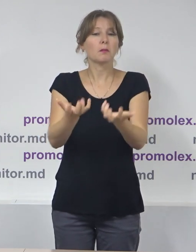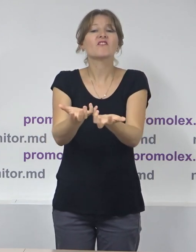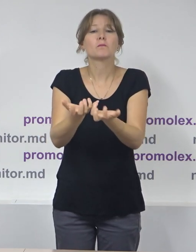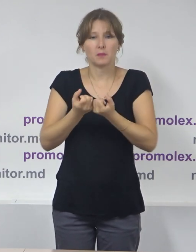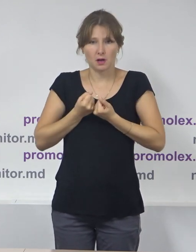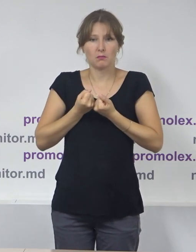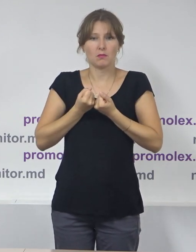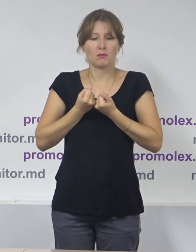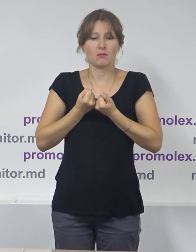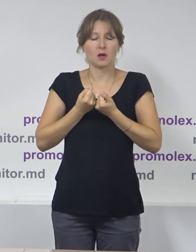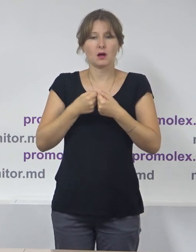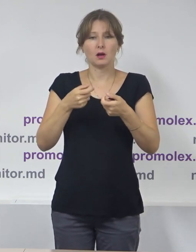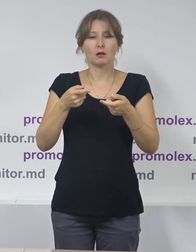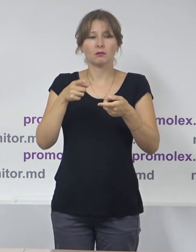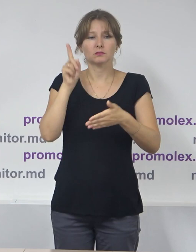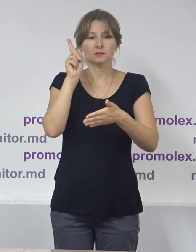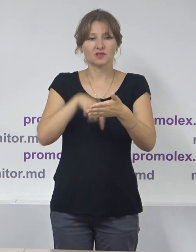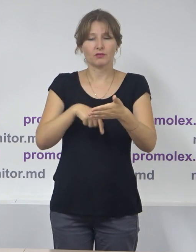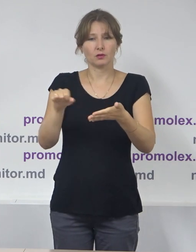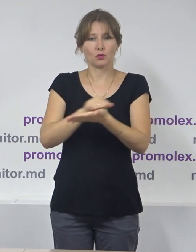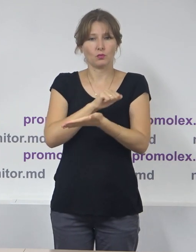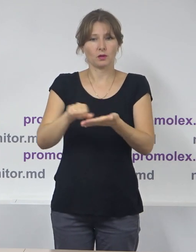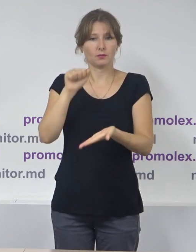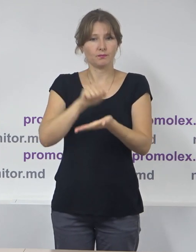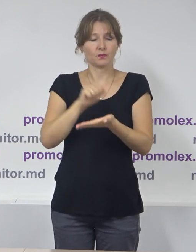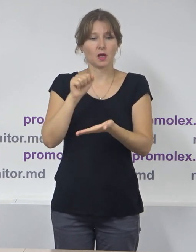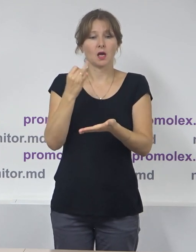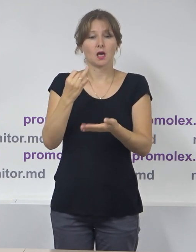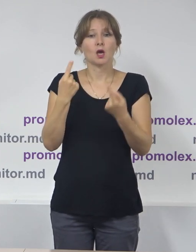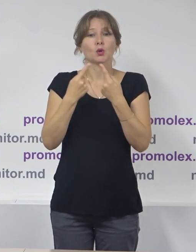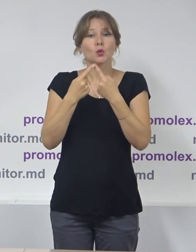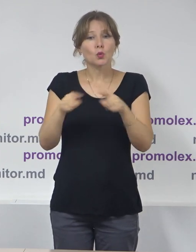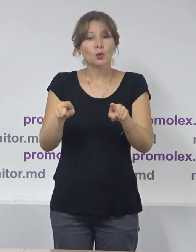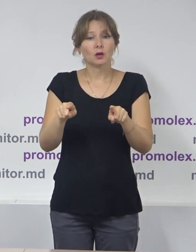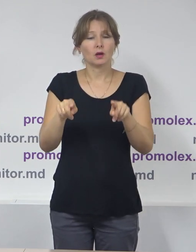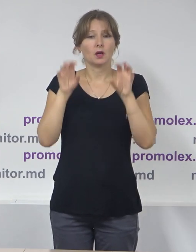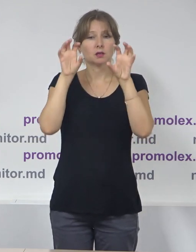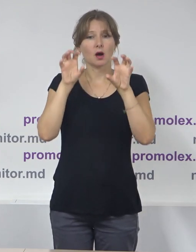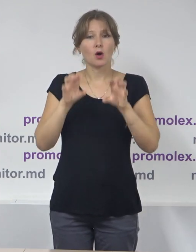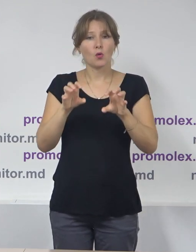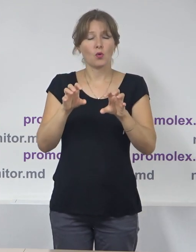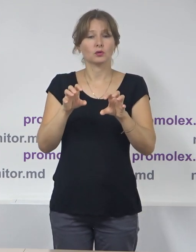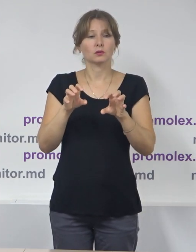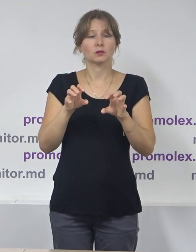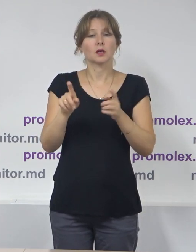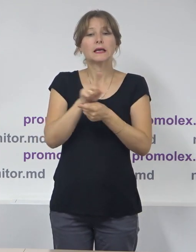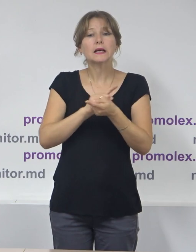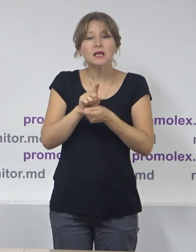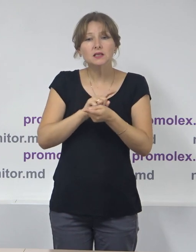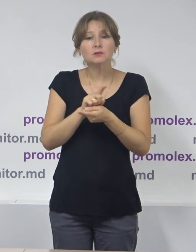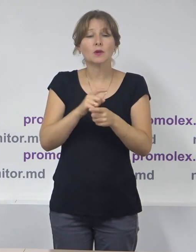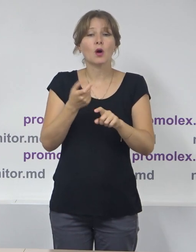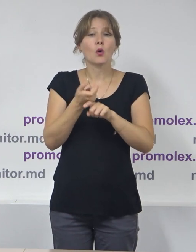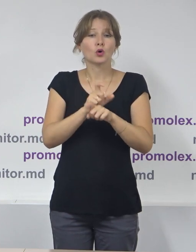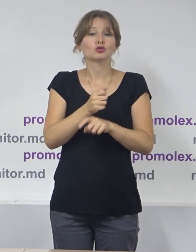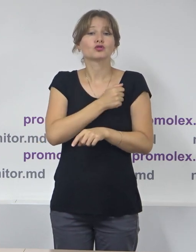Cu privire la alte modificări care au fost aduse legislații electorale, pentru că, din păcate, Parlamentul